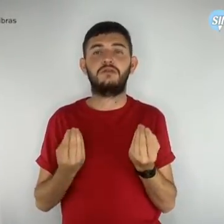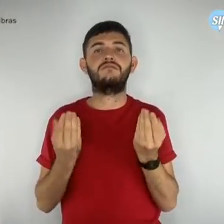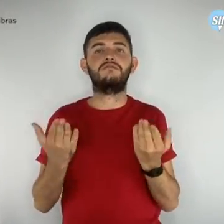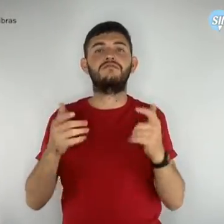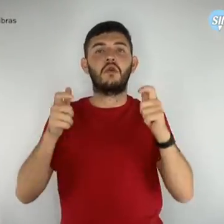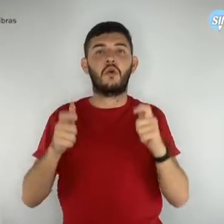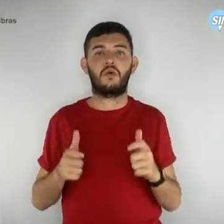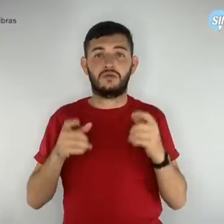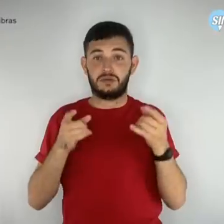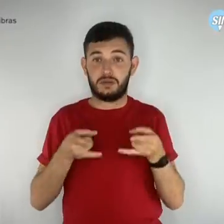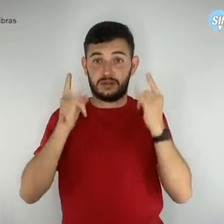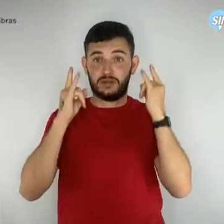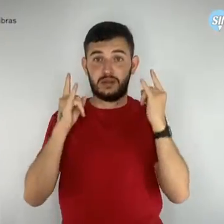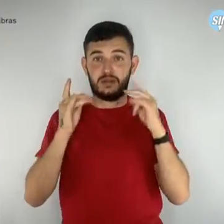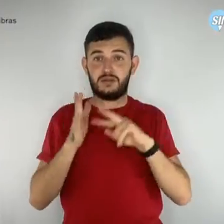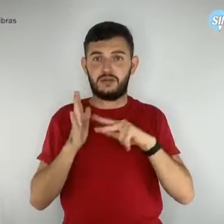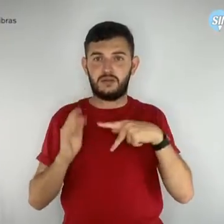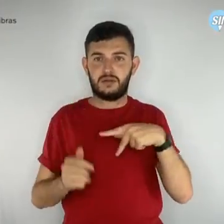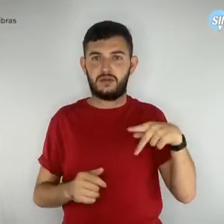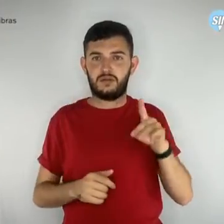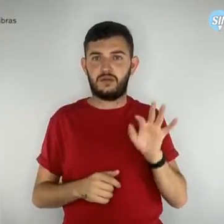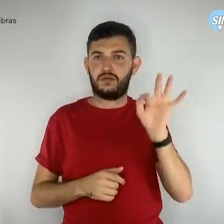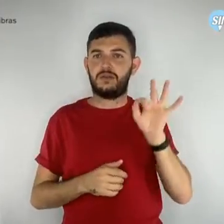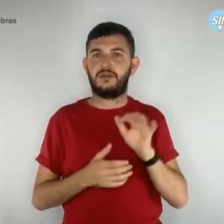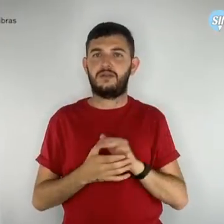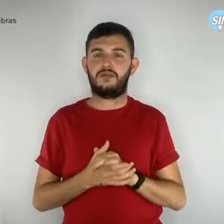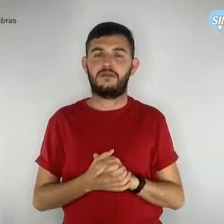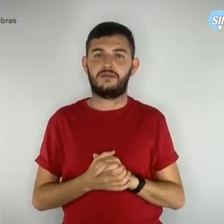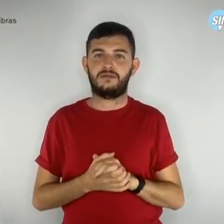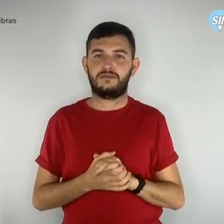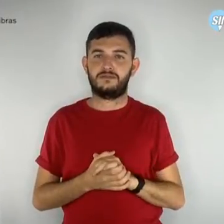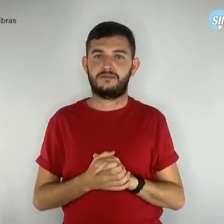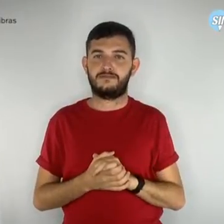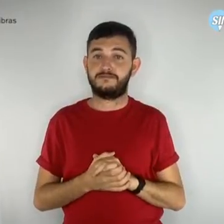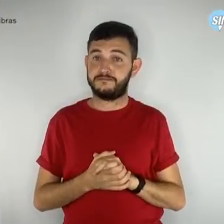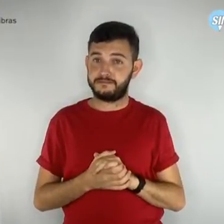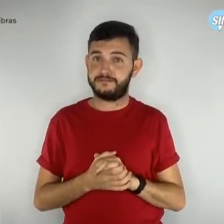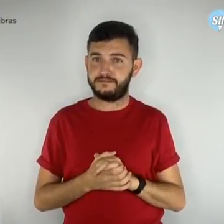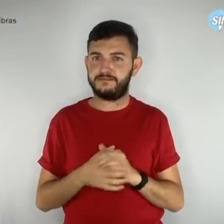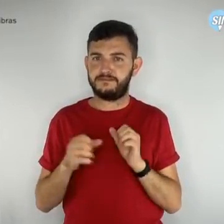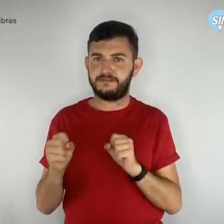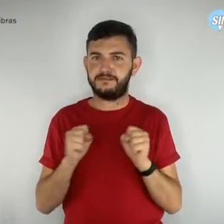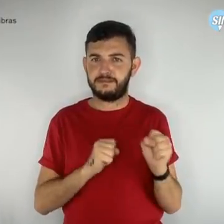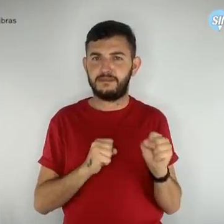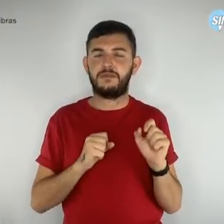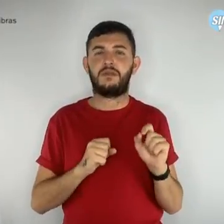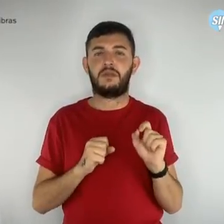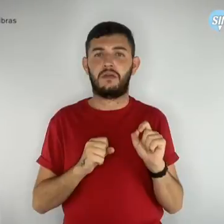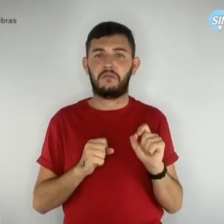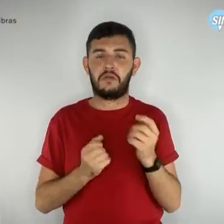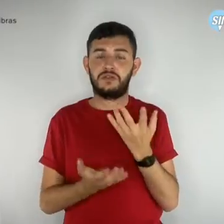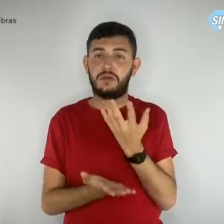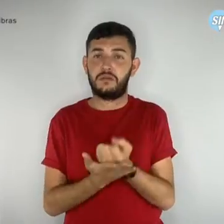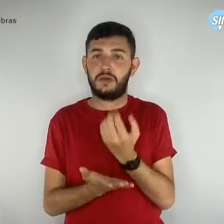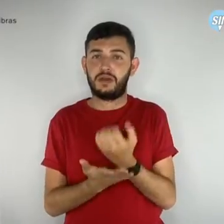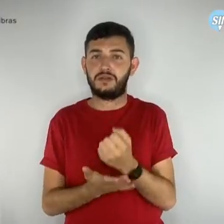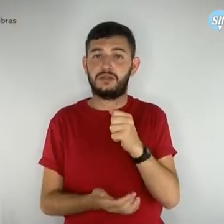ou subsedes do SimproDF. Assim, pode clicar para baixar a ata em seu